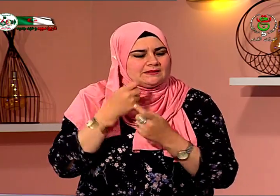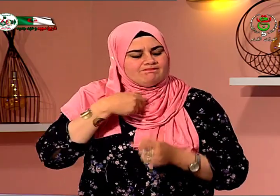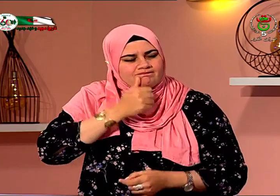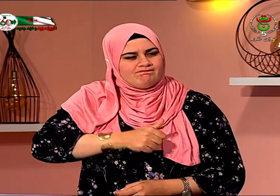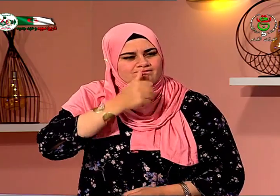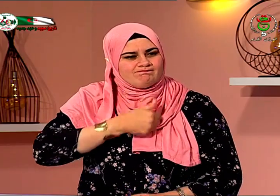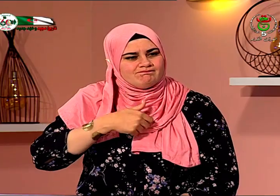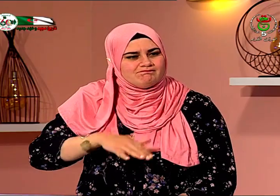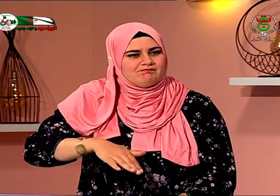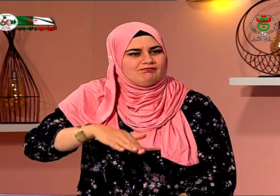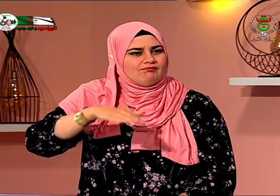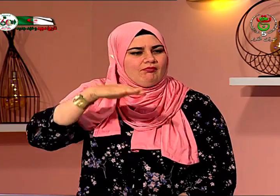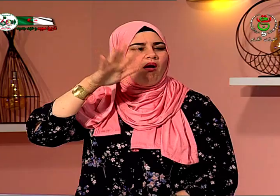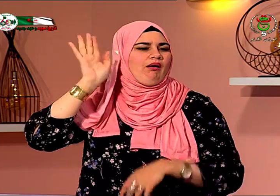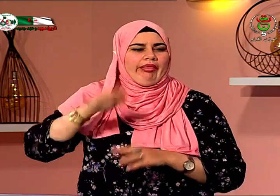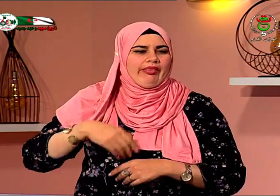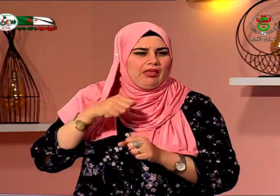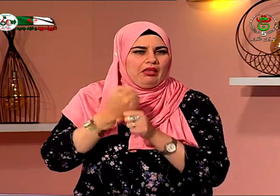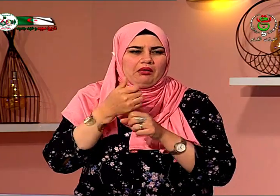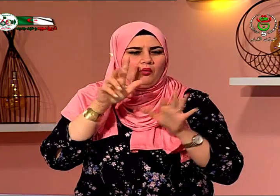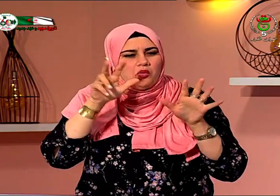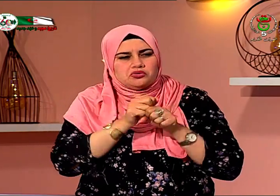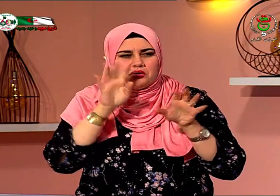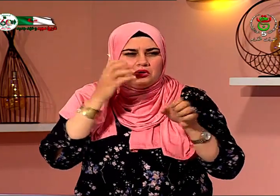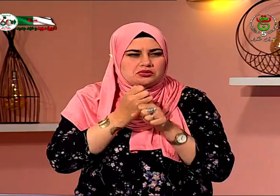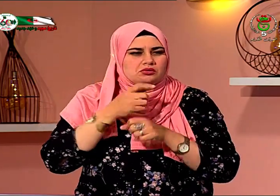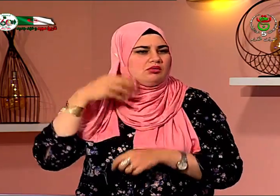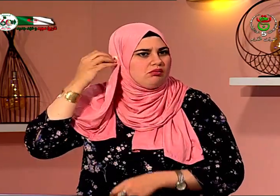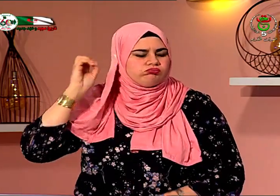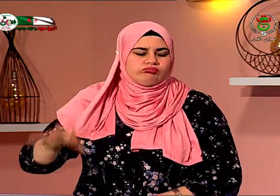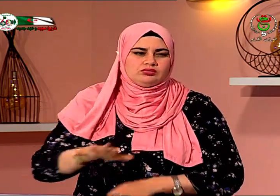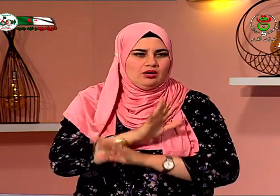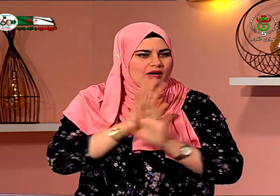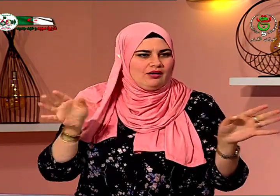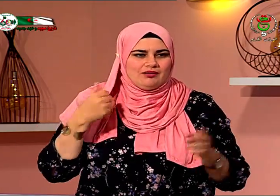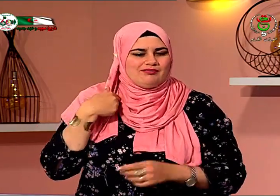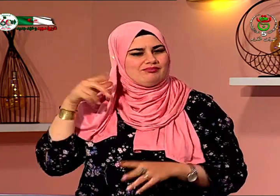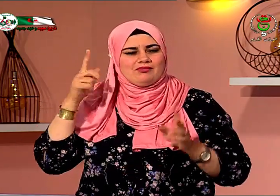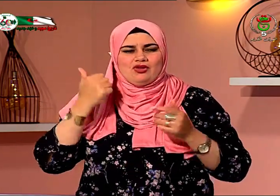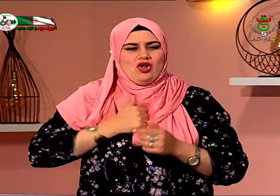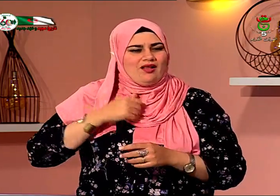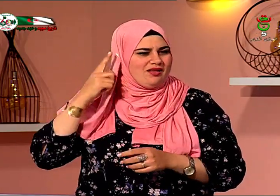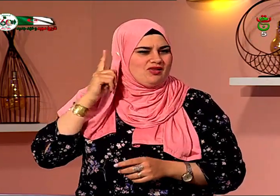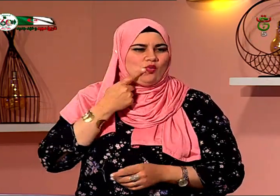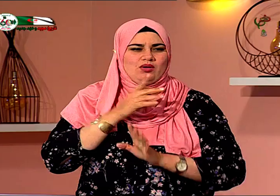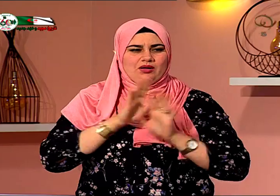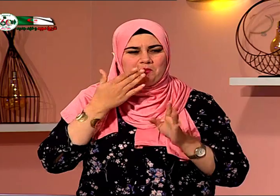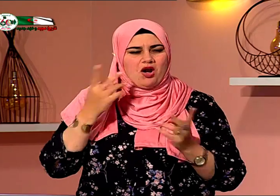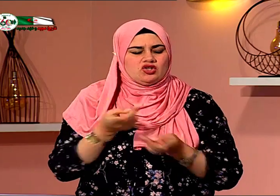لأن السماعة لم تكن من النوع الرفيع التي تلغي الأصوات الجانبية لكني لم أحتمل وكان رأسي يعني